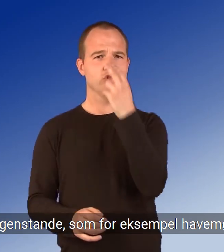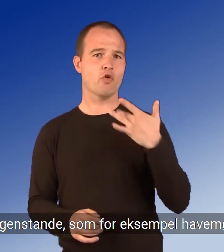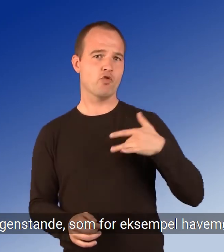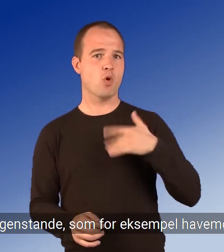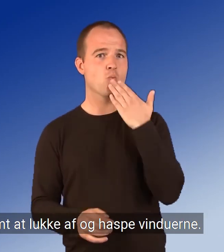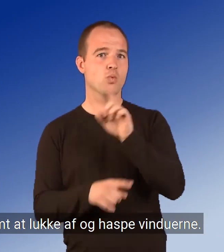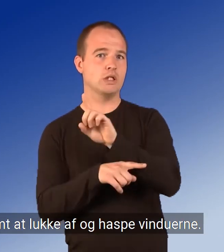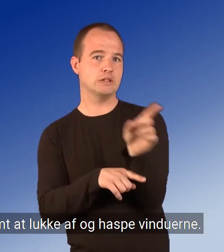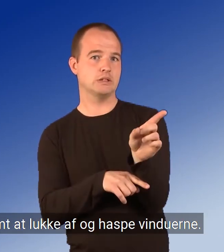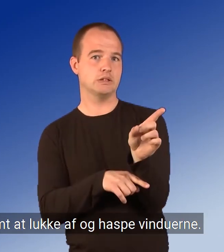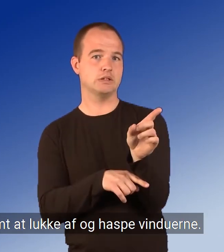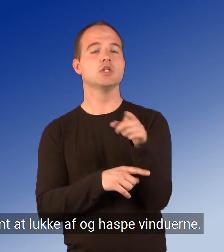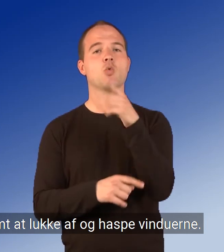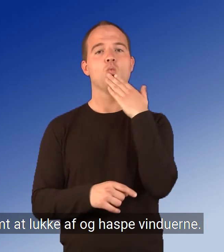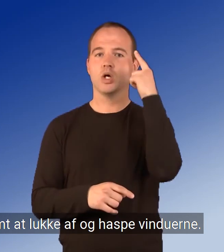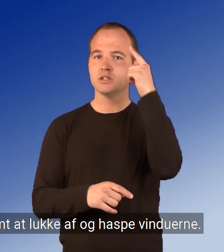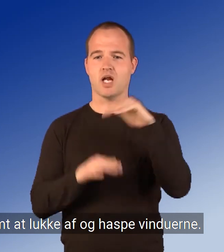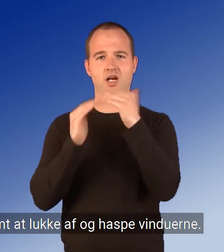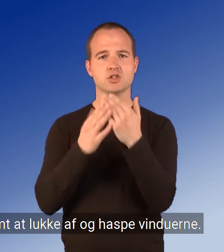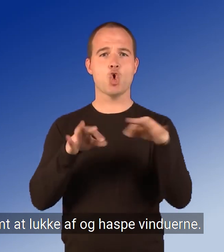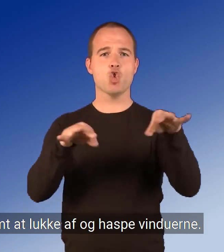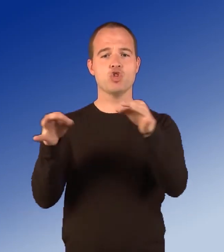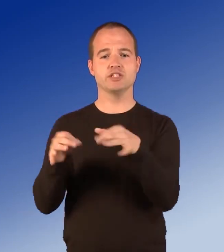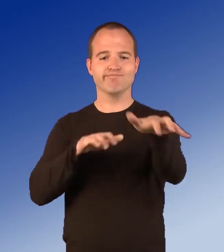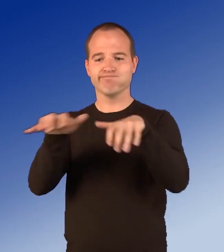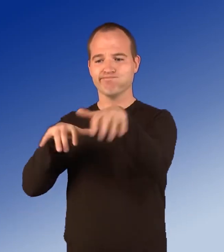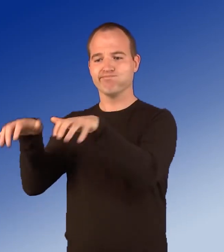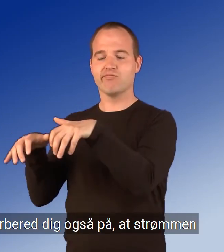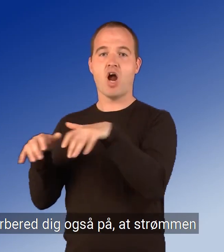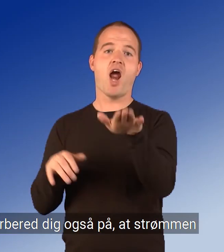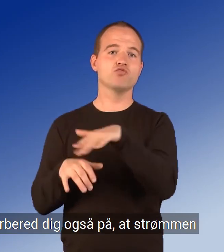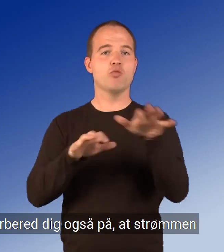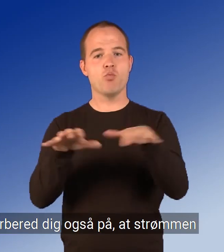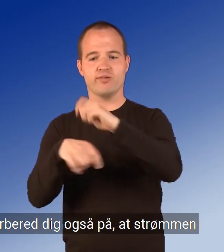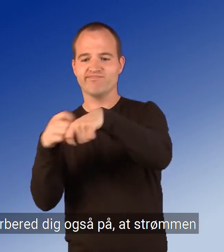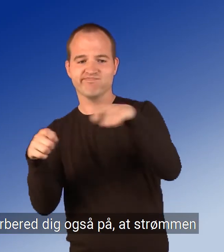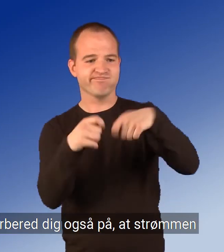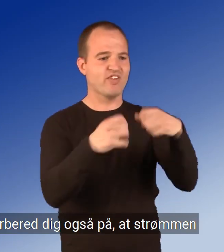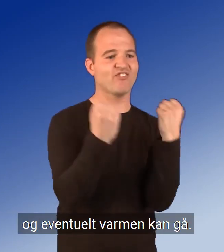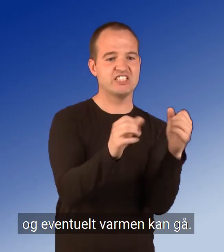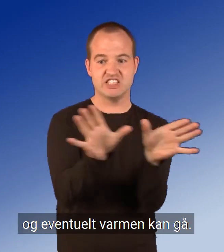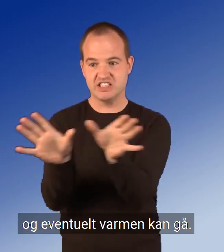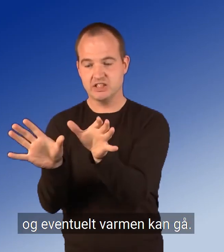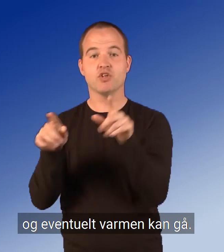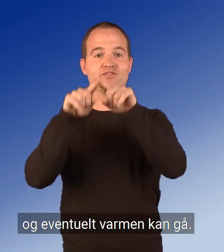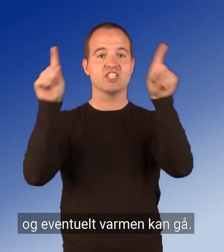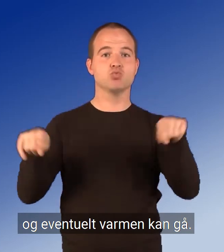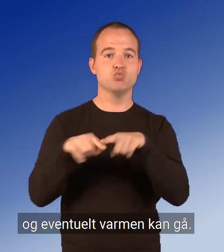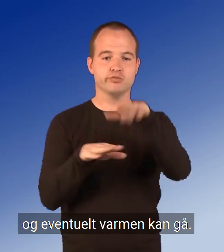havemøbler, samt at lukke af og haspe vinduerne. Forbered dig også på, at strømmen og eventuelt varmen kan gå.